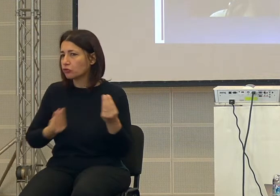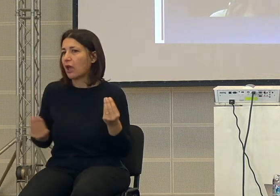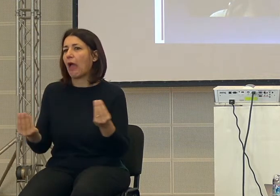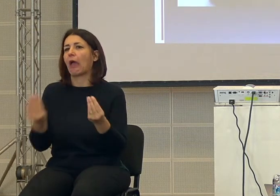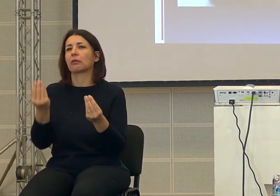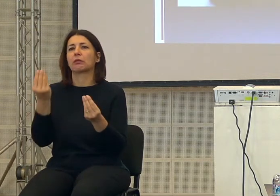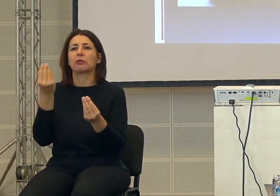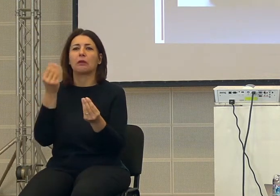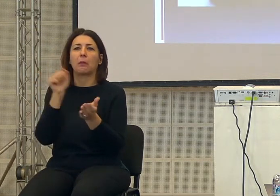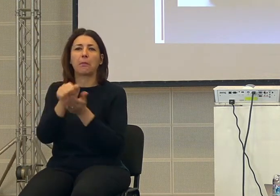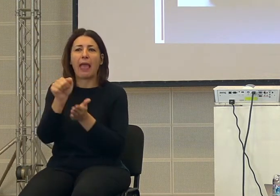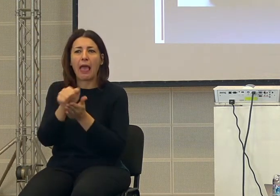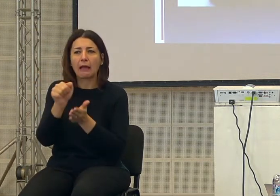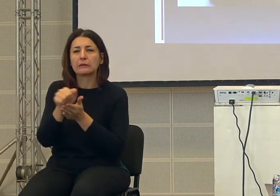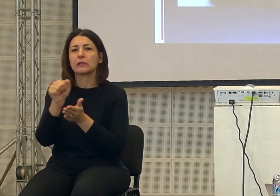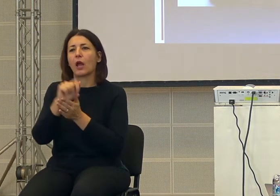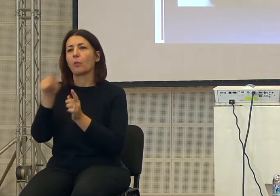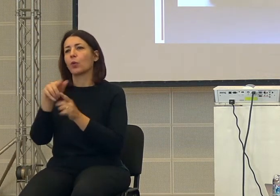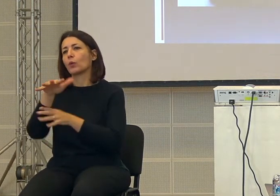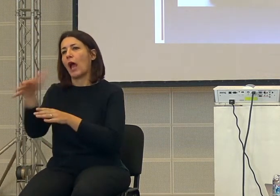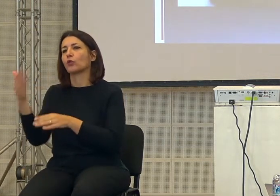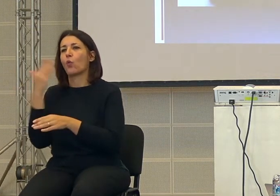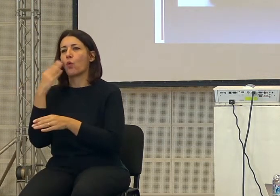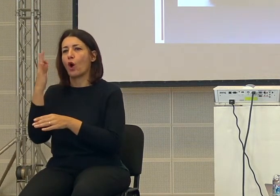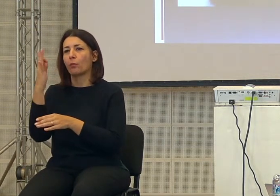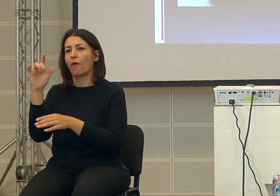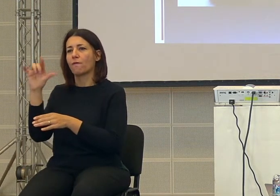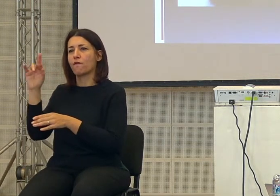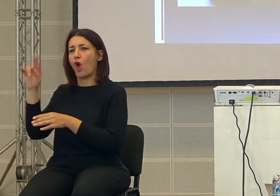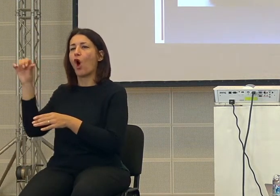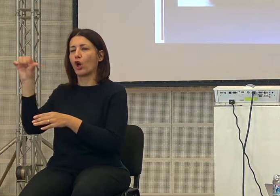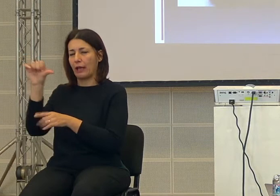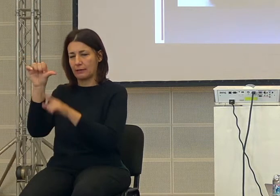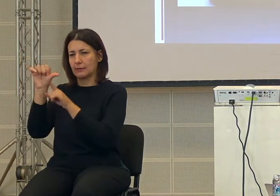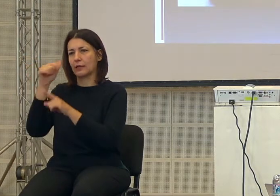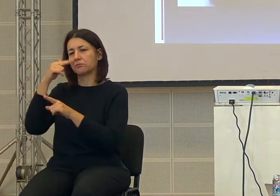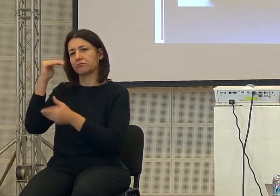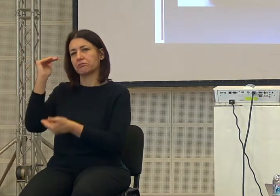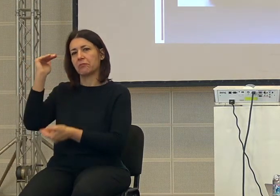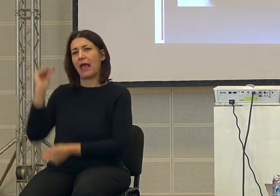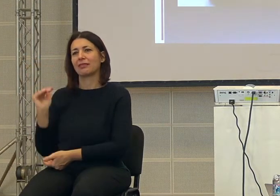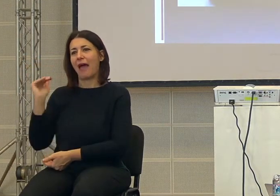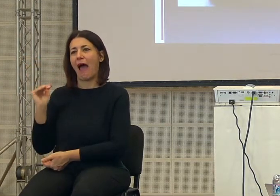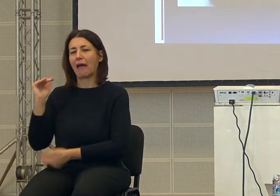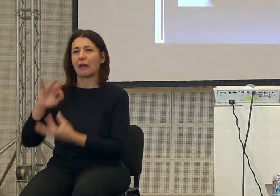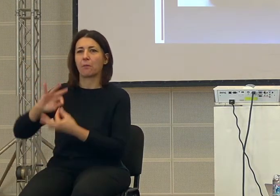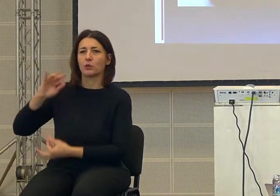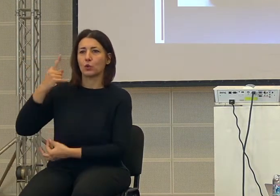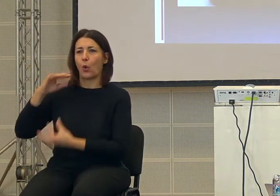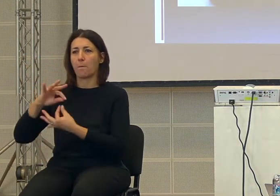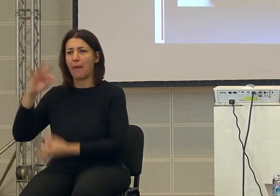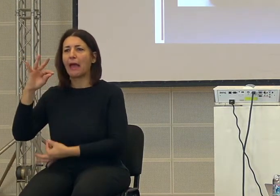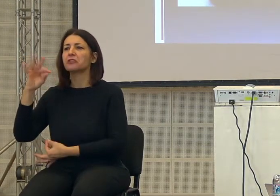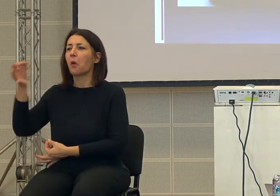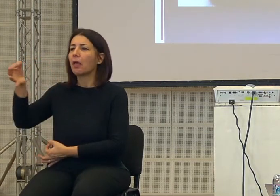molto raffinati. Questo è l'uomo di Flores, è una specie umana nana, questo era alto circa un metro e viveva in un